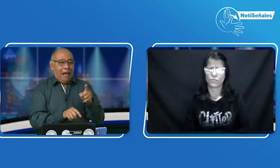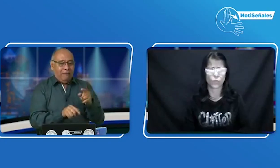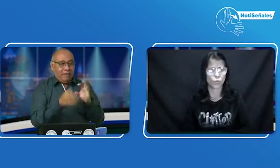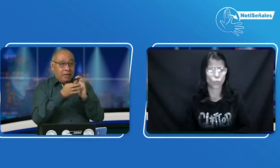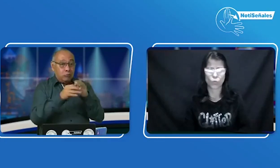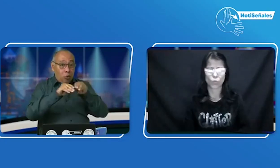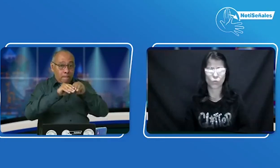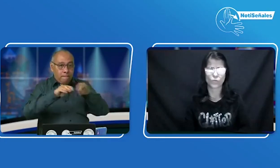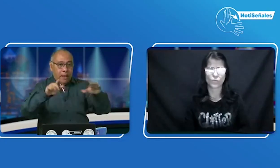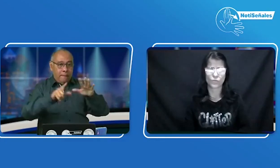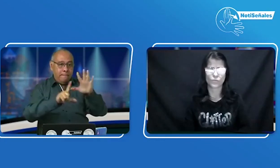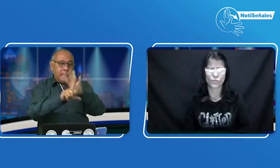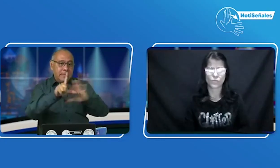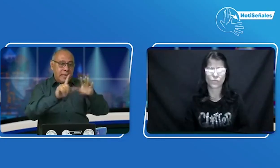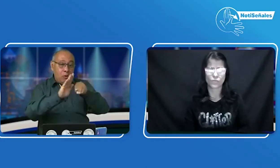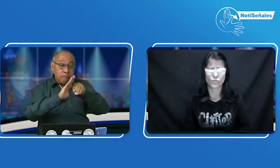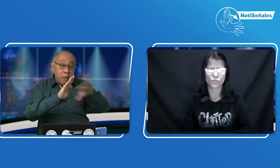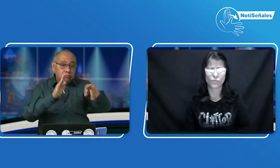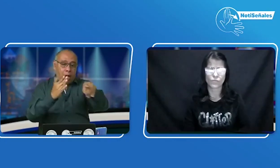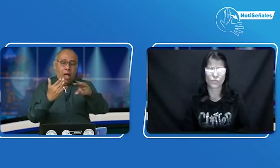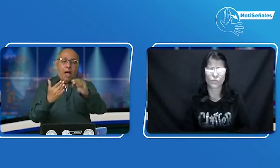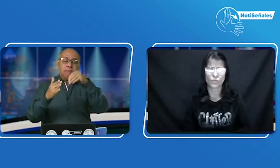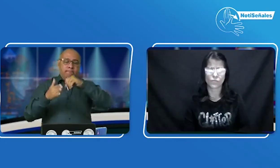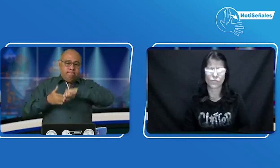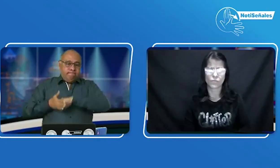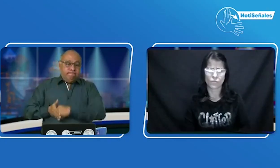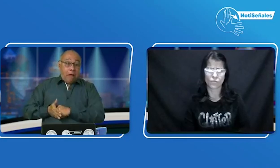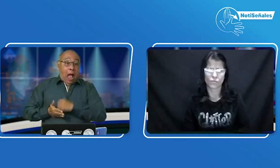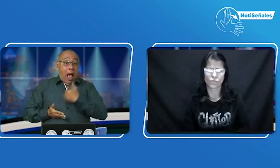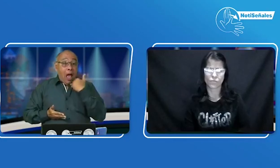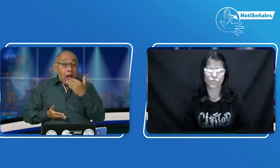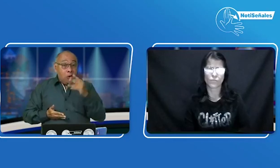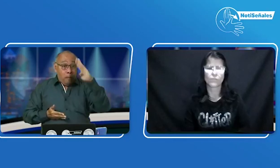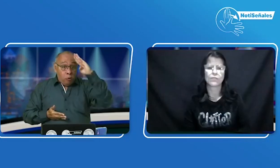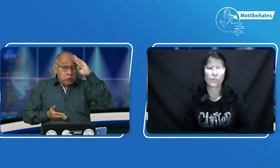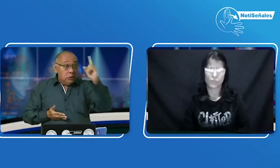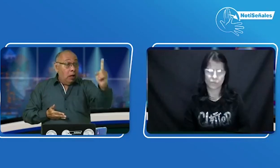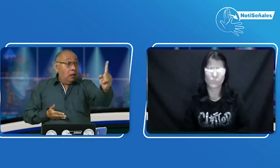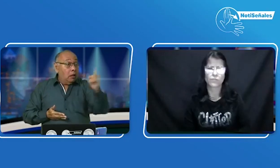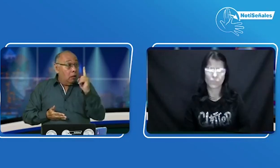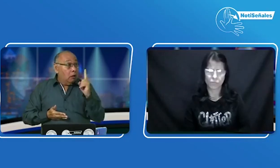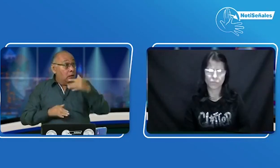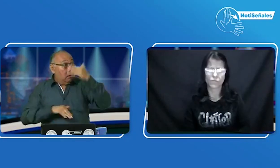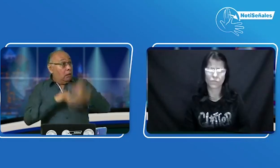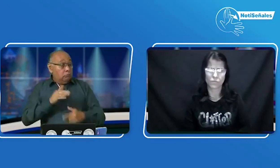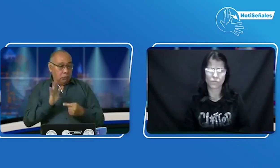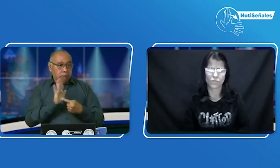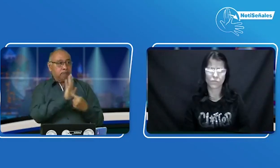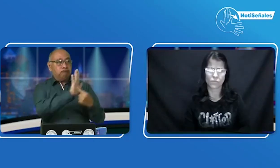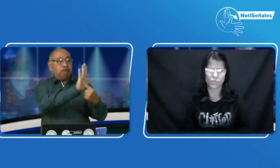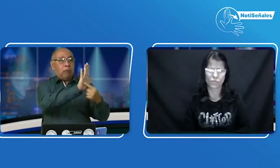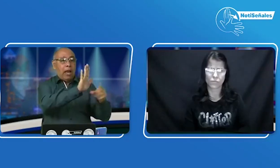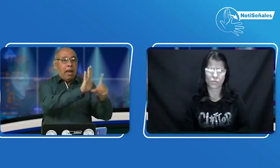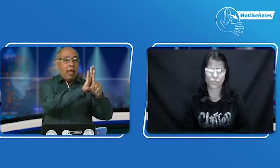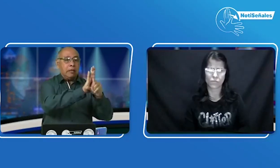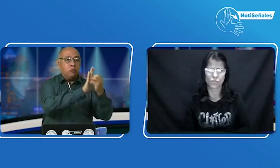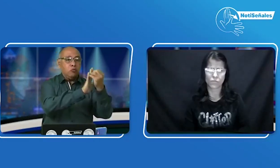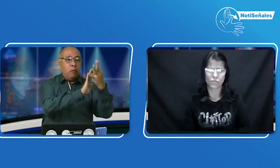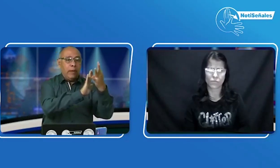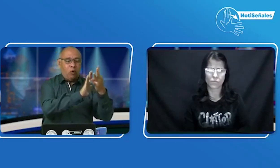que a ustedes los puedan requerir en el tráfico, pedirle su